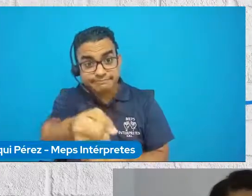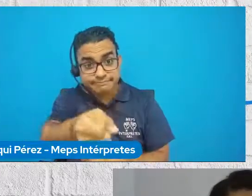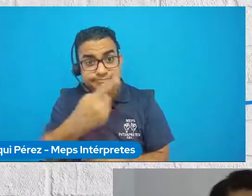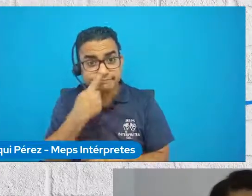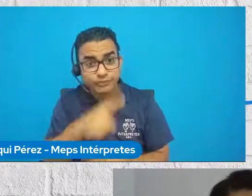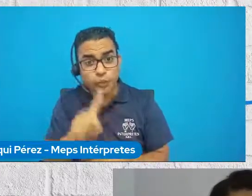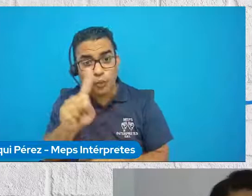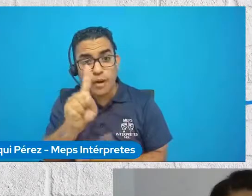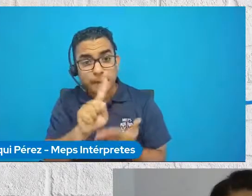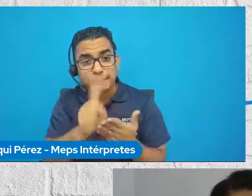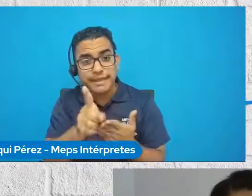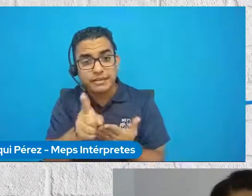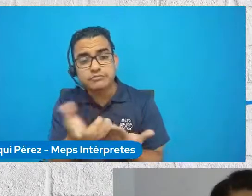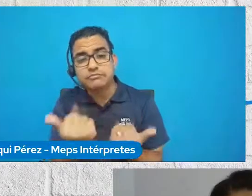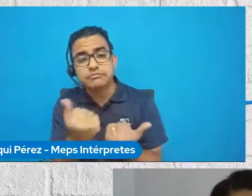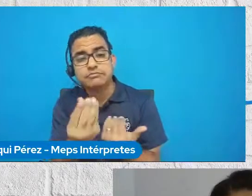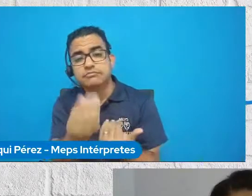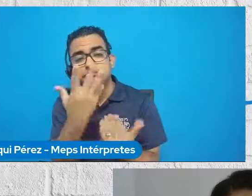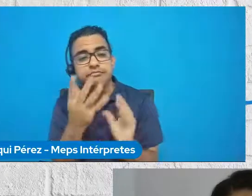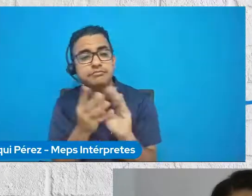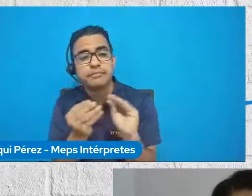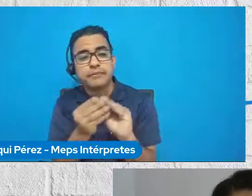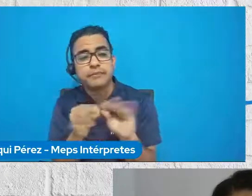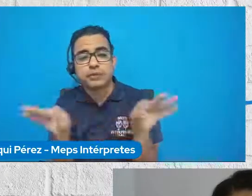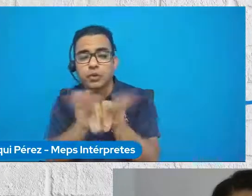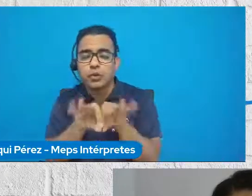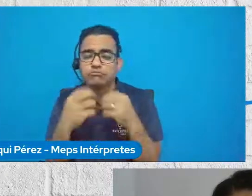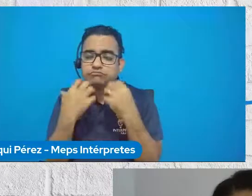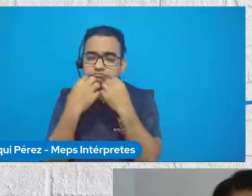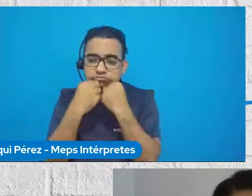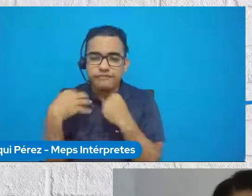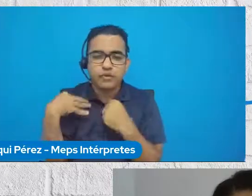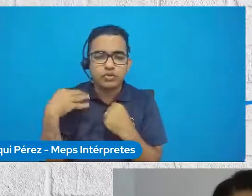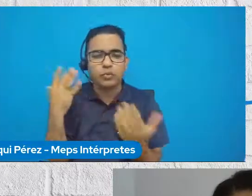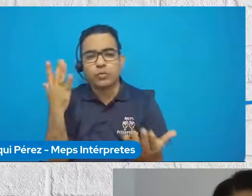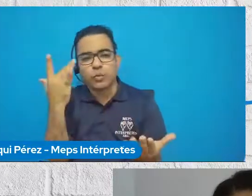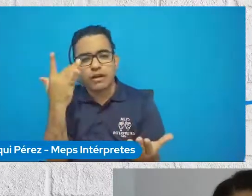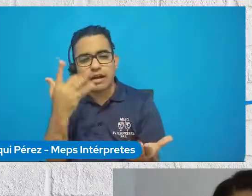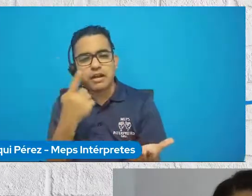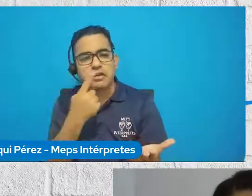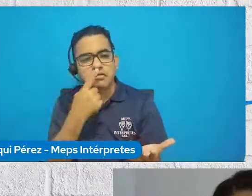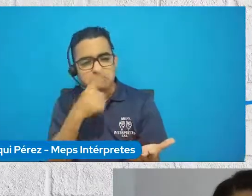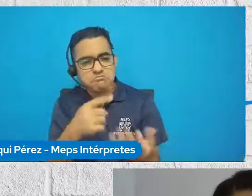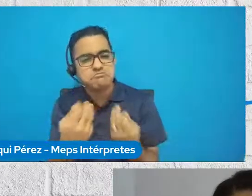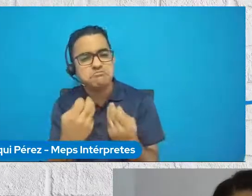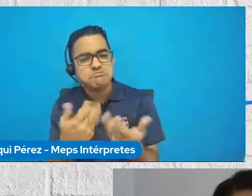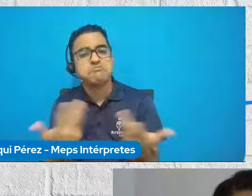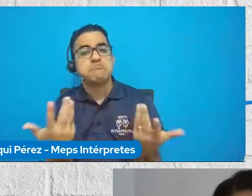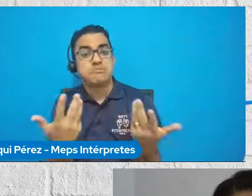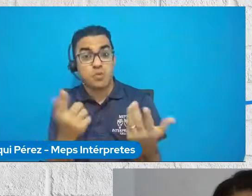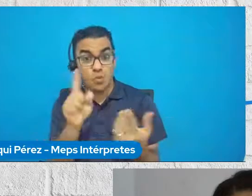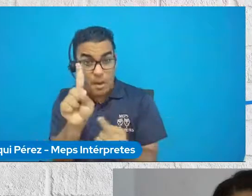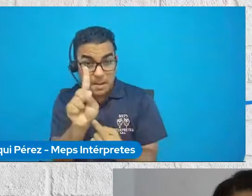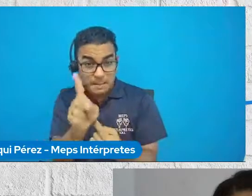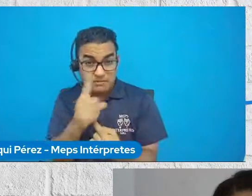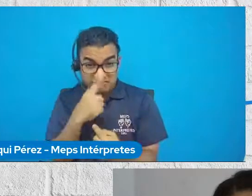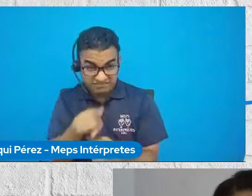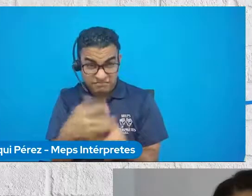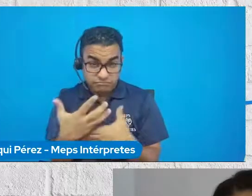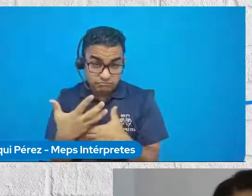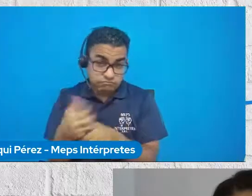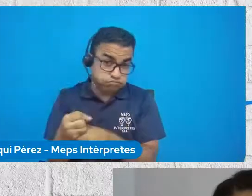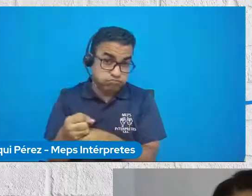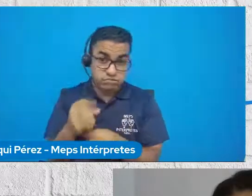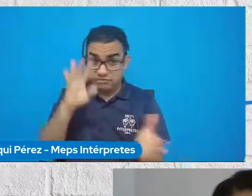minuto por qué hay que reconocer al voluntariado y por qué hay que integrar voluntarios y voluntarias a las acciones